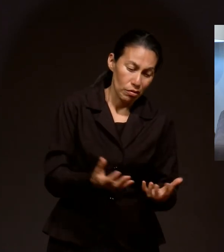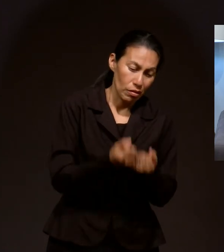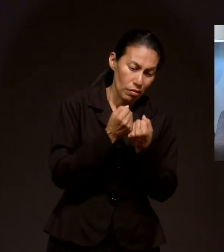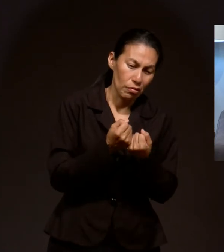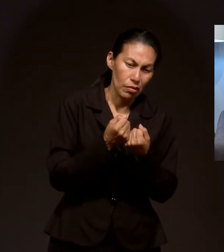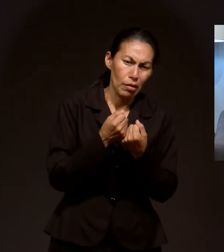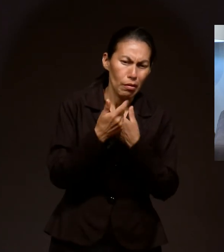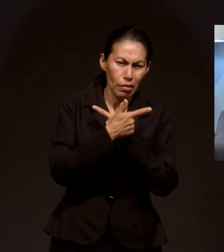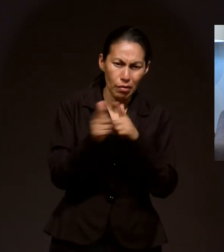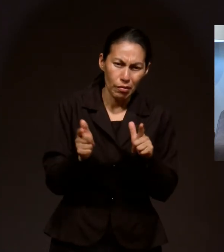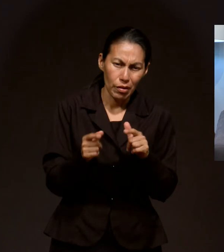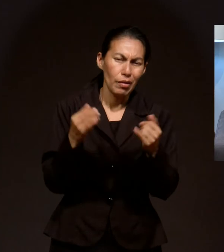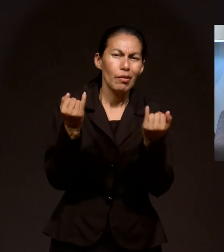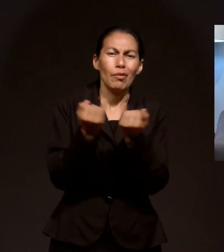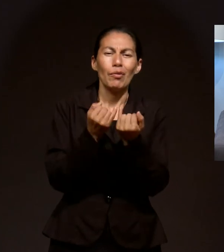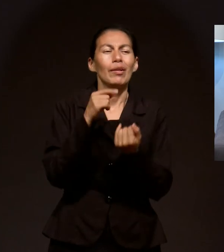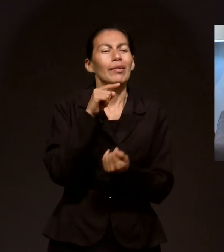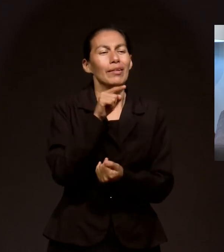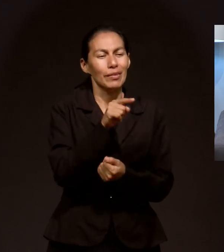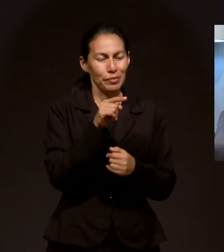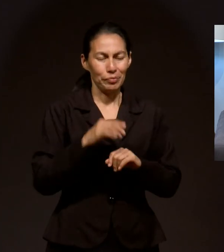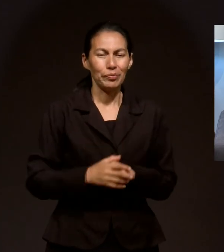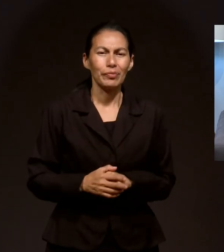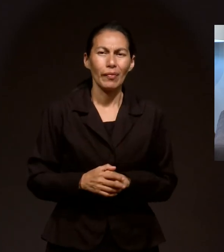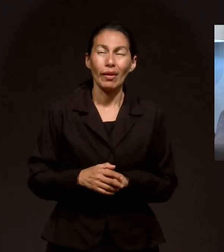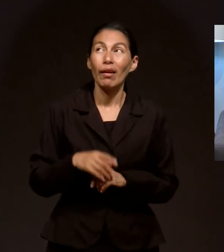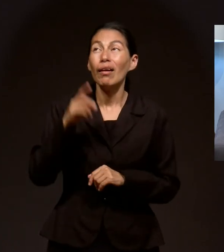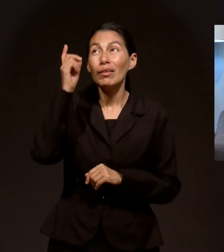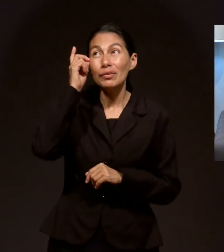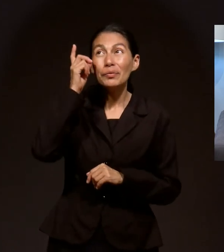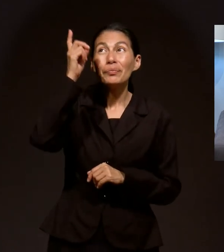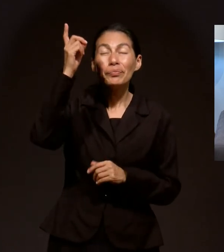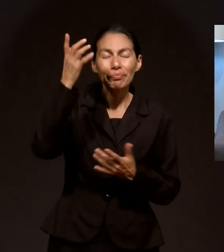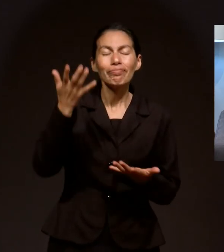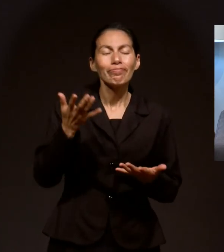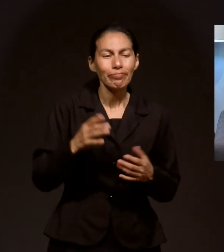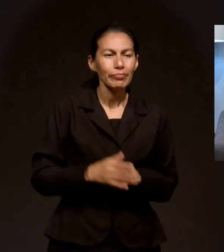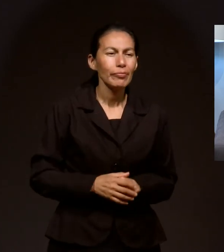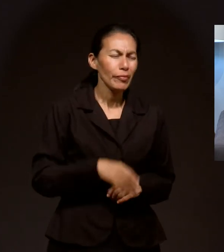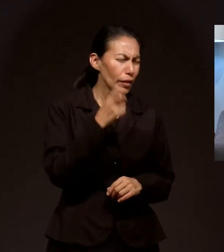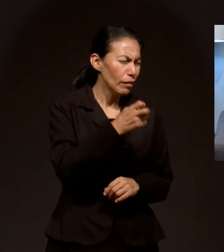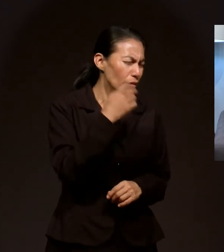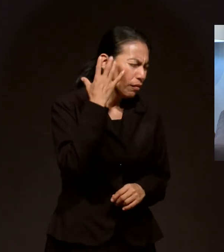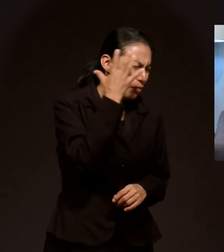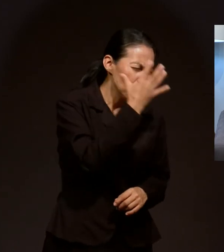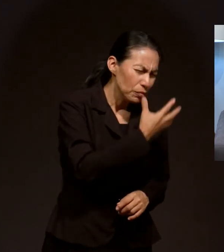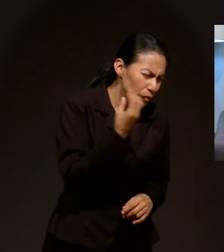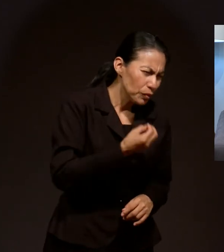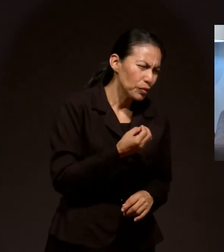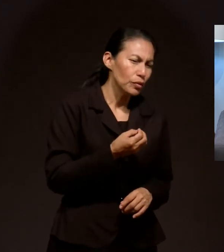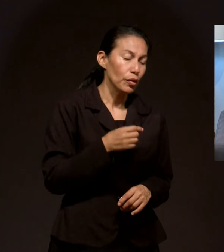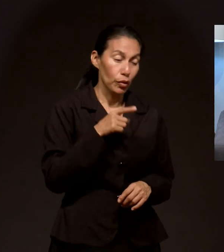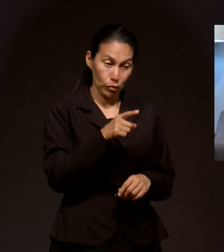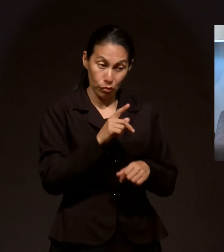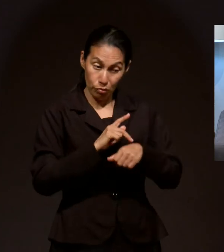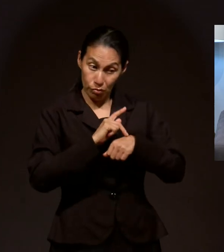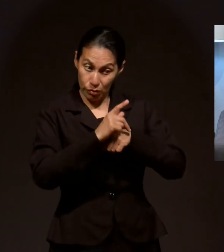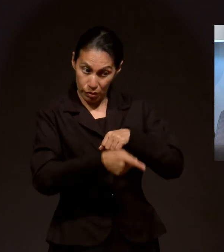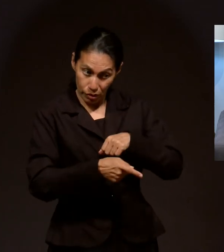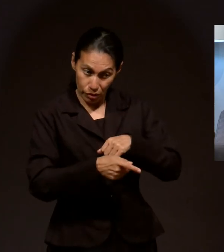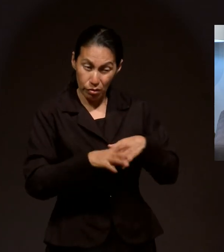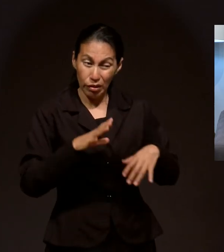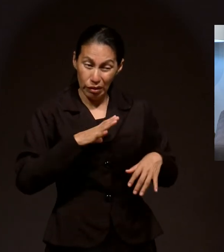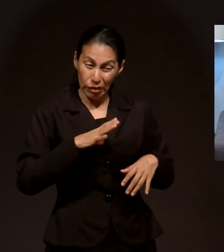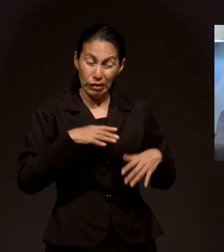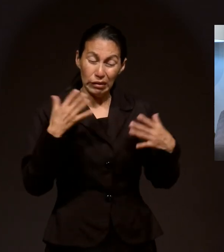porque la batalla continúa. Sí, eso es. Ese es maravilloso. Y tú pasaste por momentos de gran